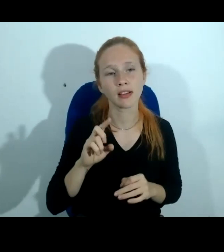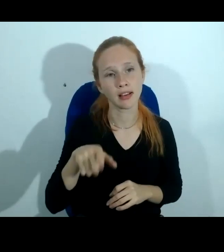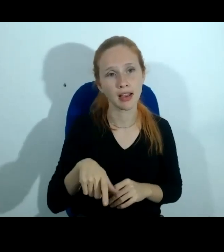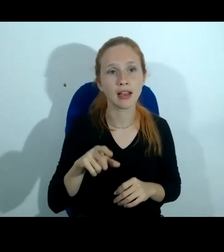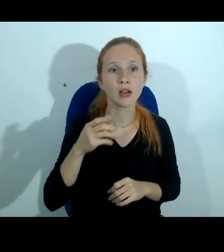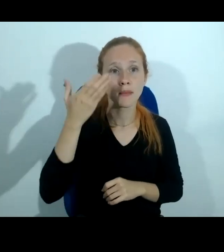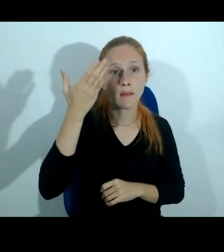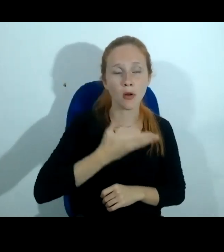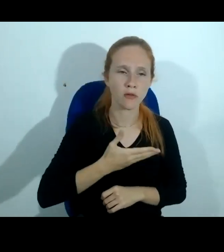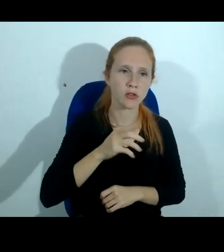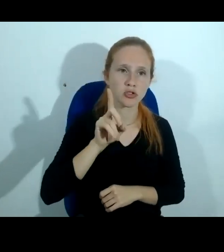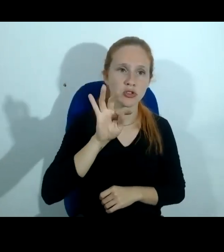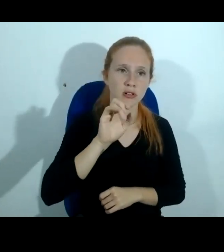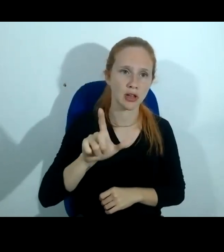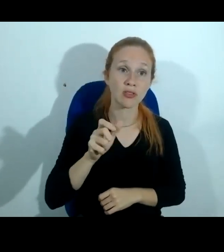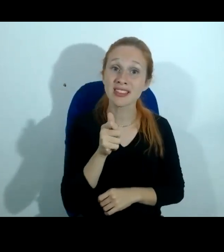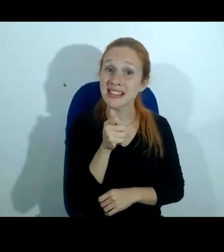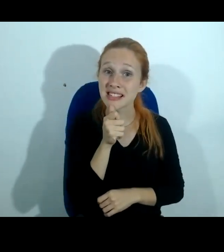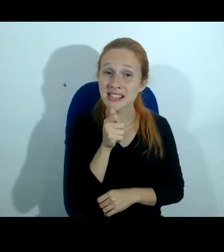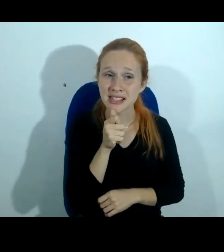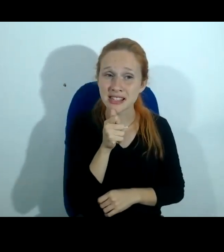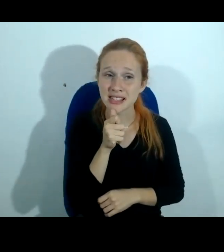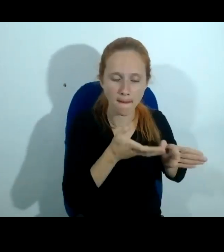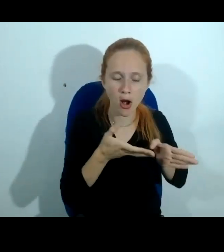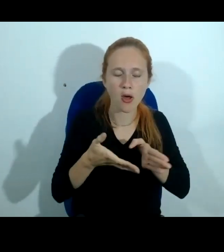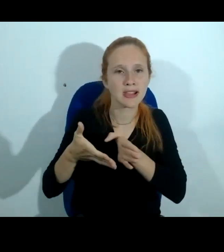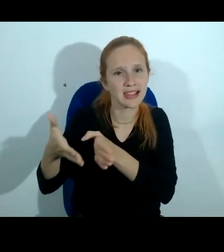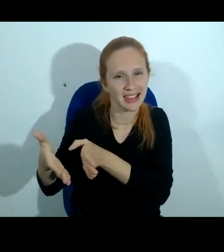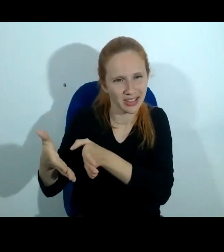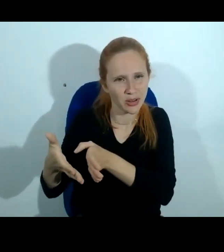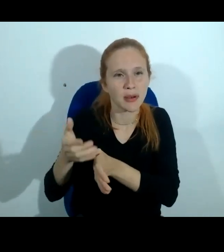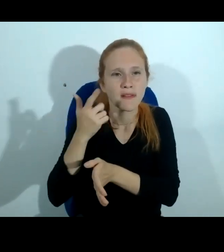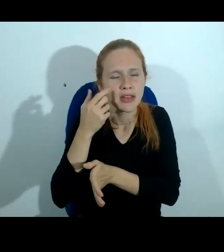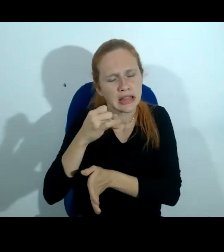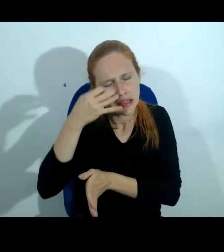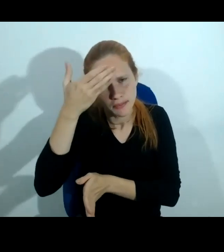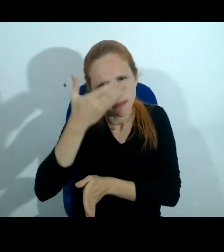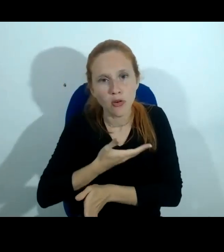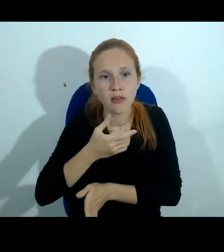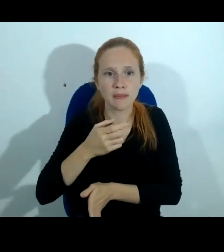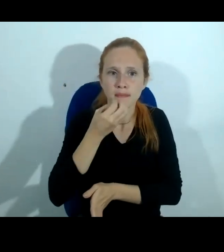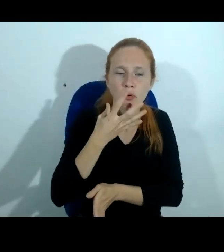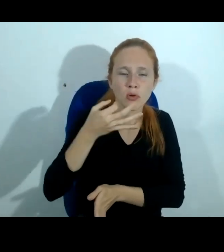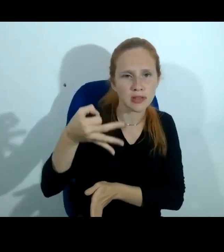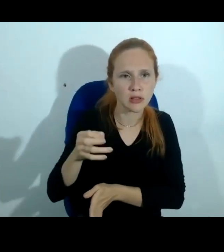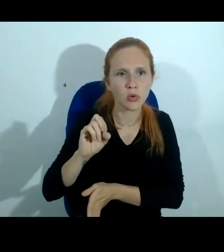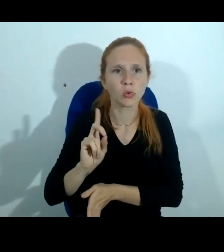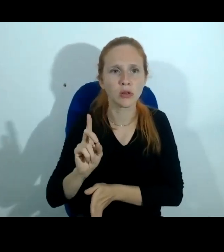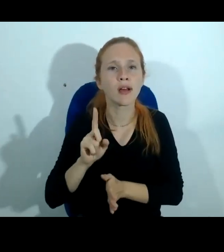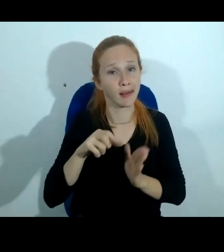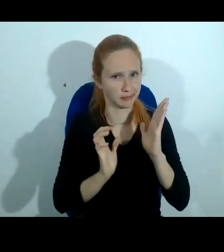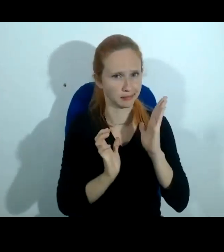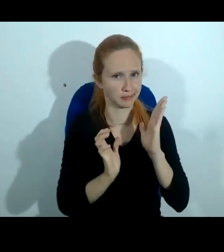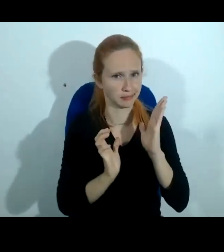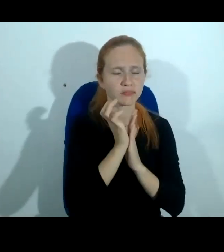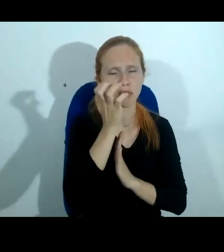digital sem esses ciclos requisitos o novo Código de Processo Penal ele é muito rigoroso ele é muito severo e diz que essa prova ela é